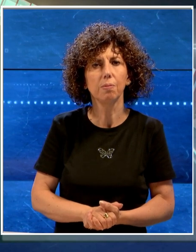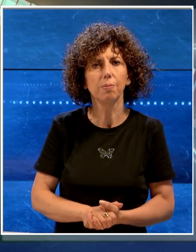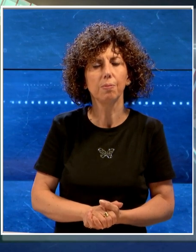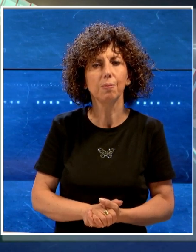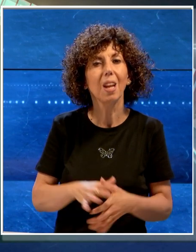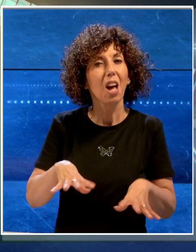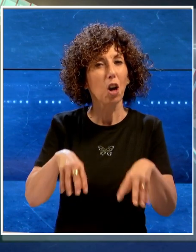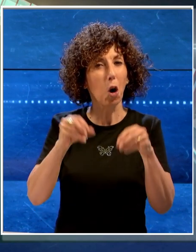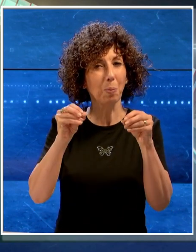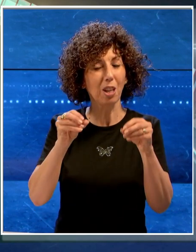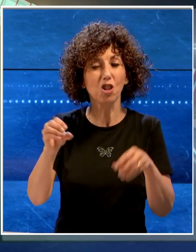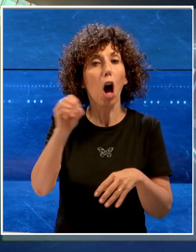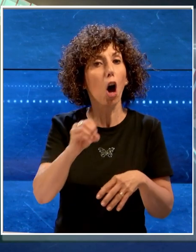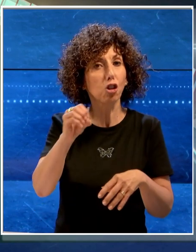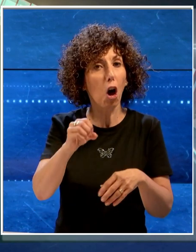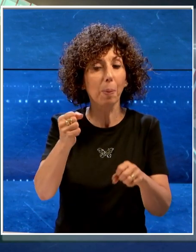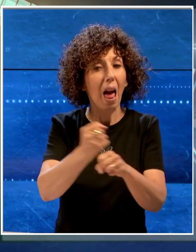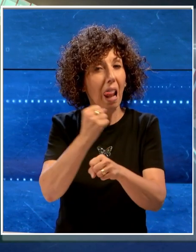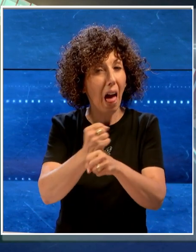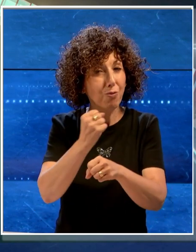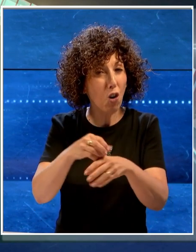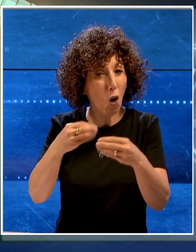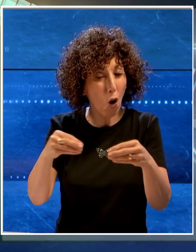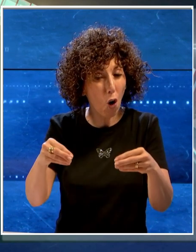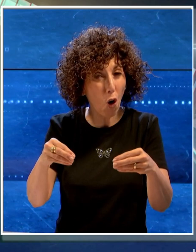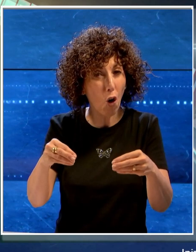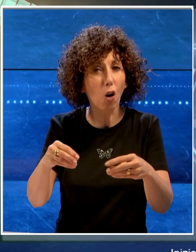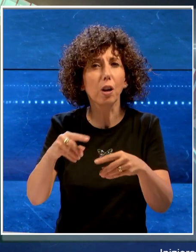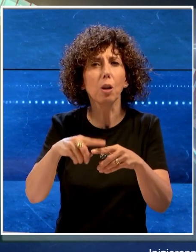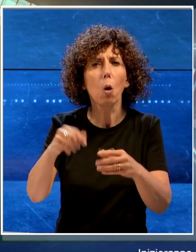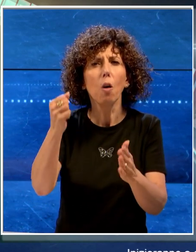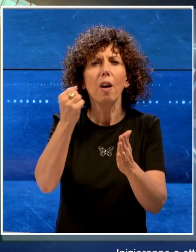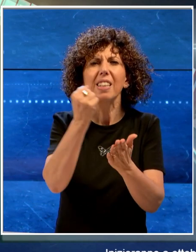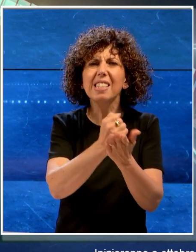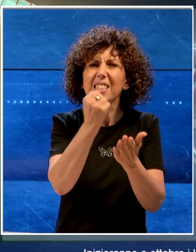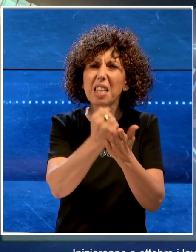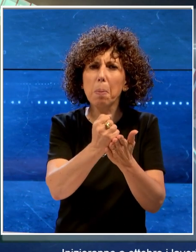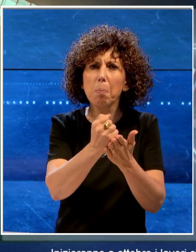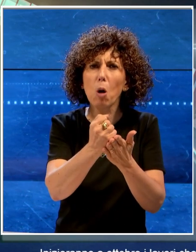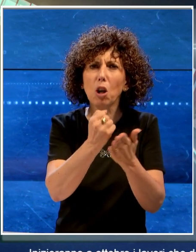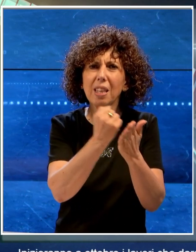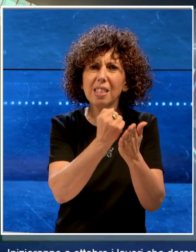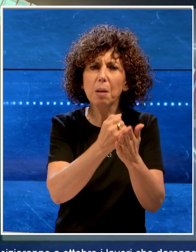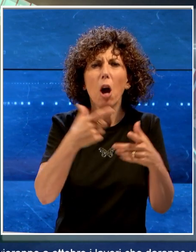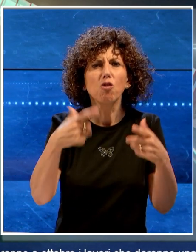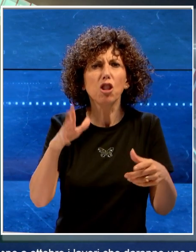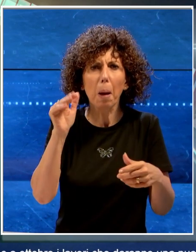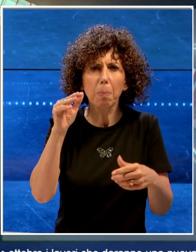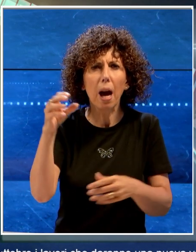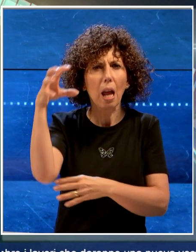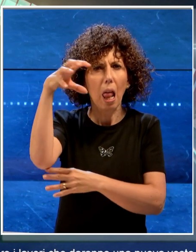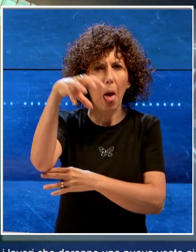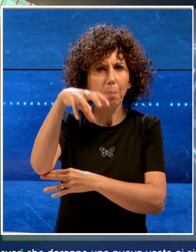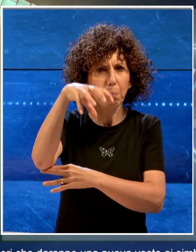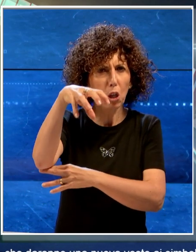Inizieranno ad ottobre i lavori che daranno una nuova veste ai simboli per eccellenza della città di Bari, lampioni del